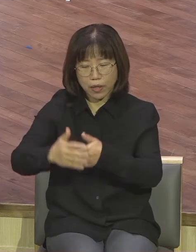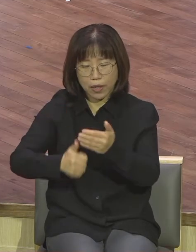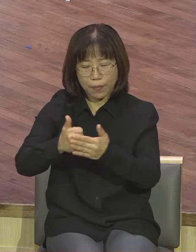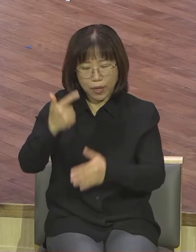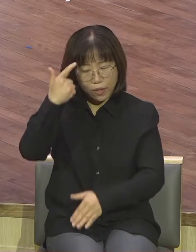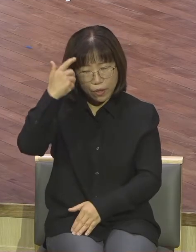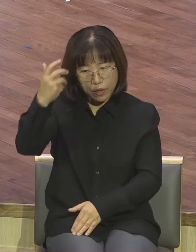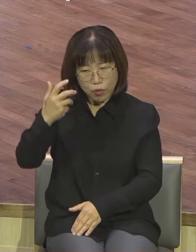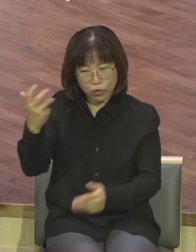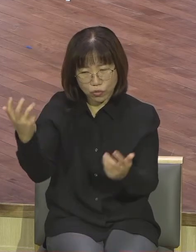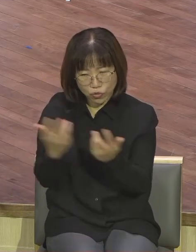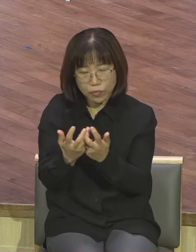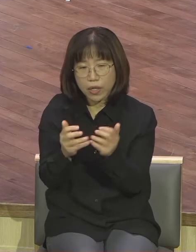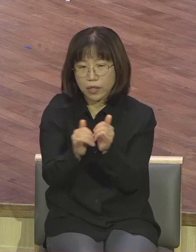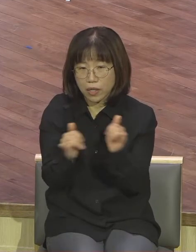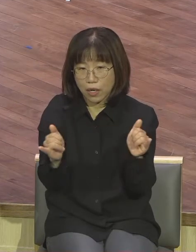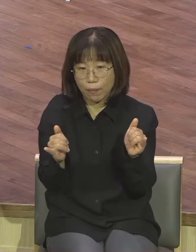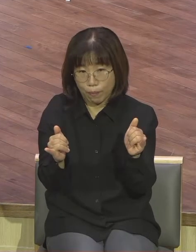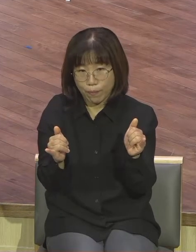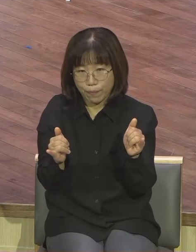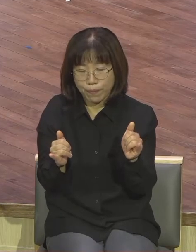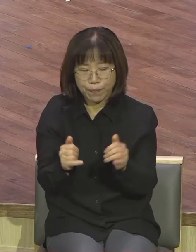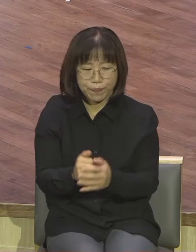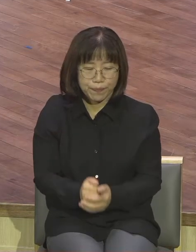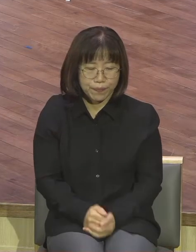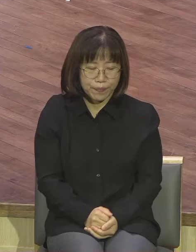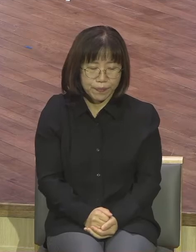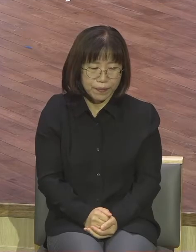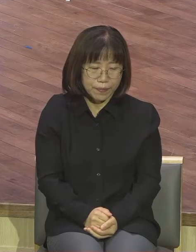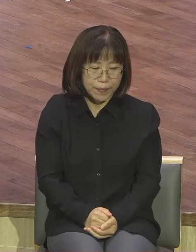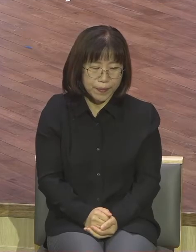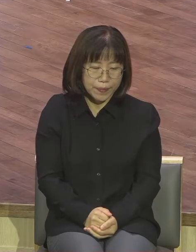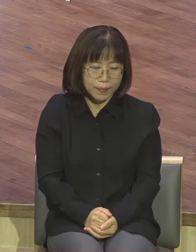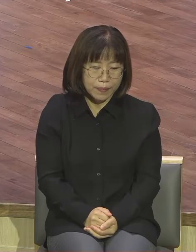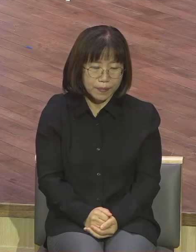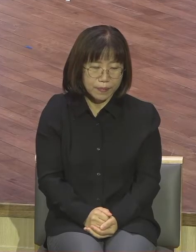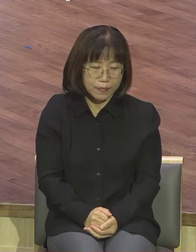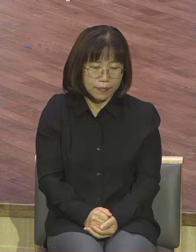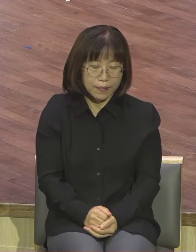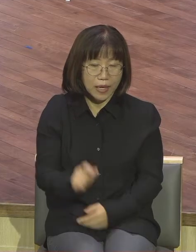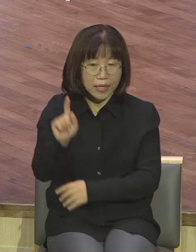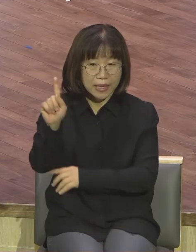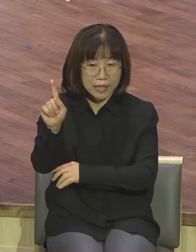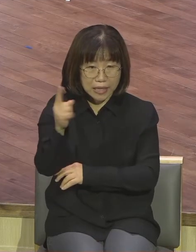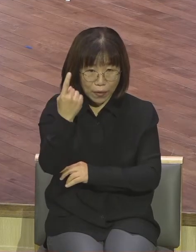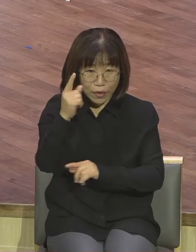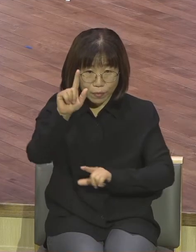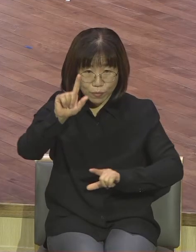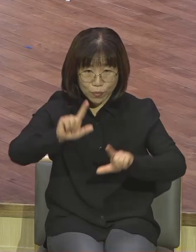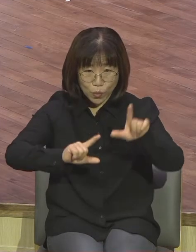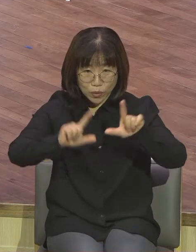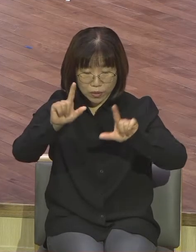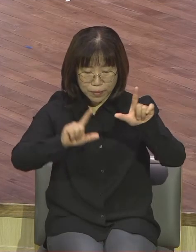불신자 하는 고백입니다 그 정도로 다윗에게 정거가 있었다는 얘기에요